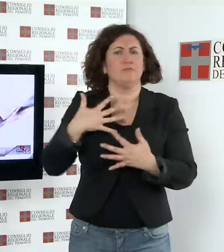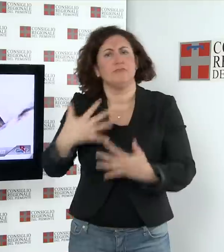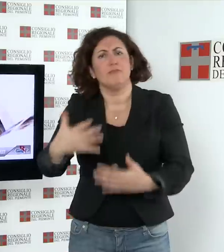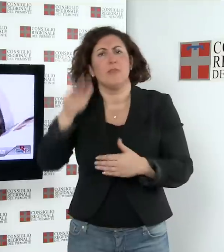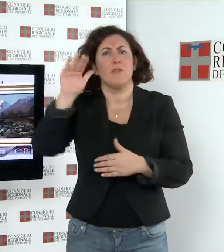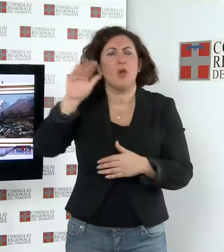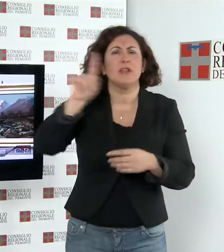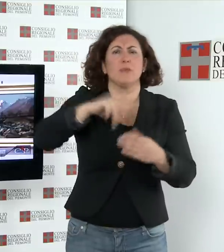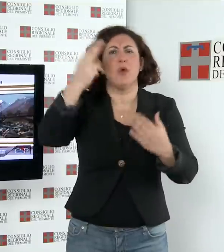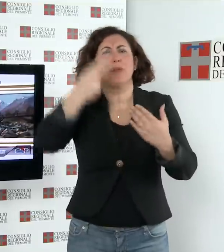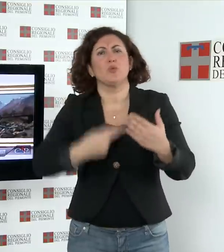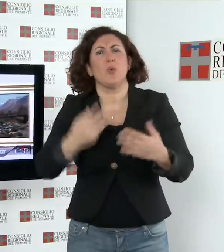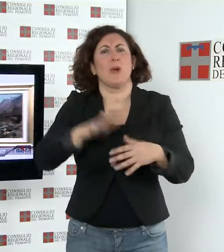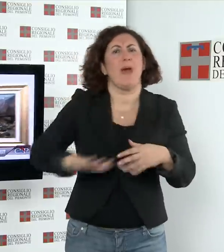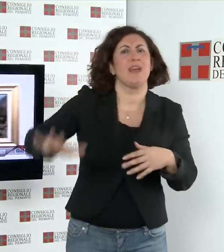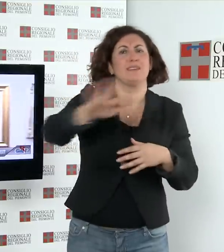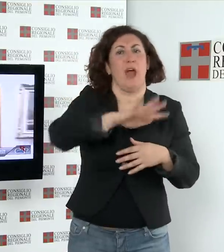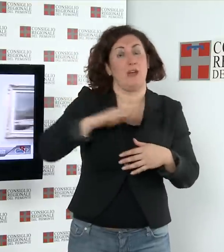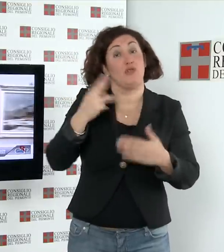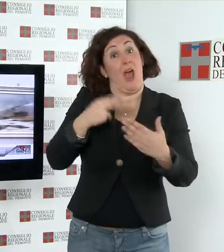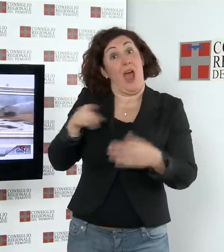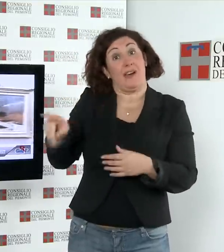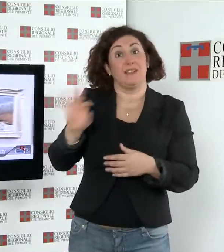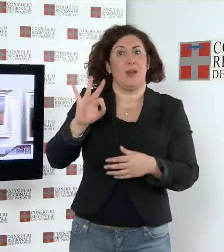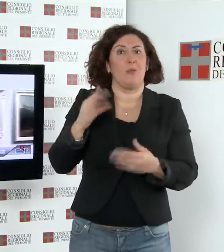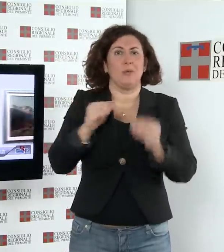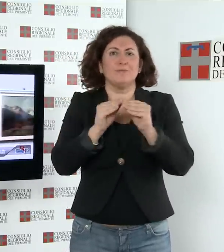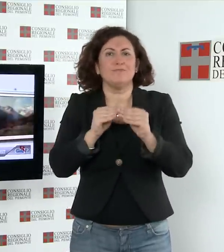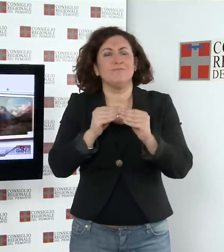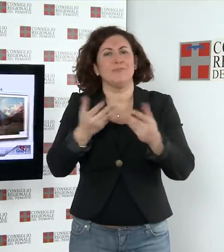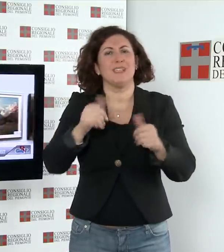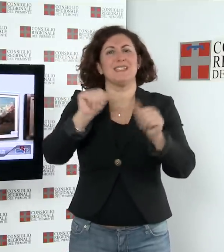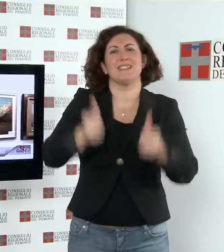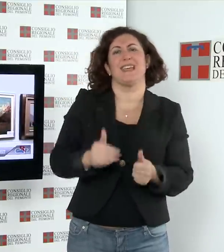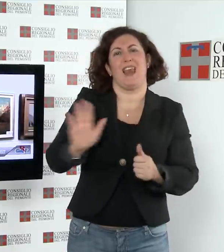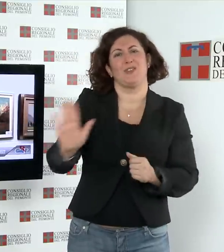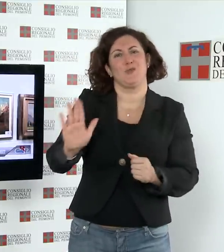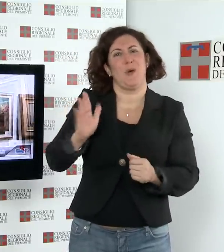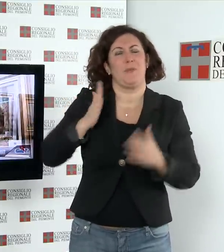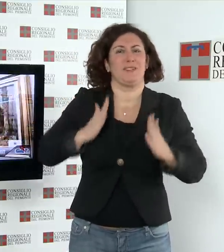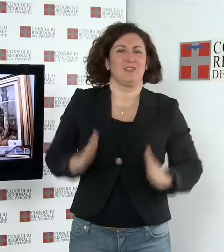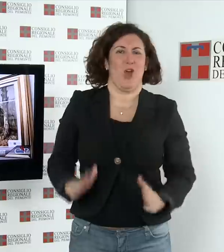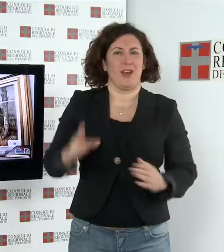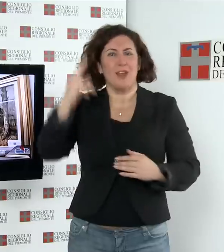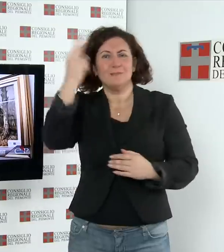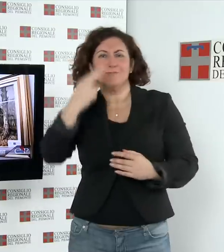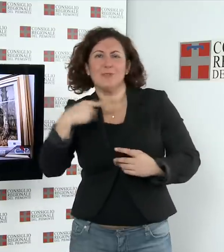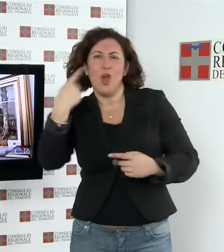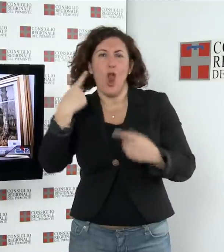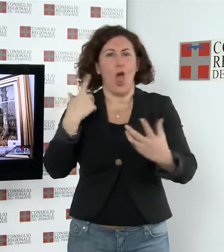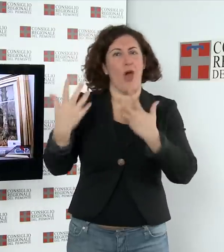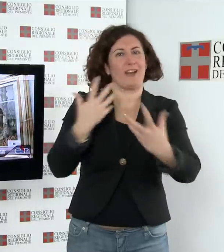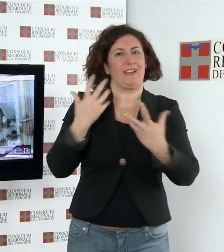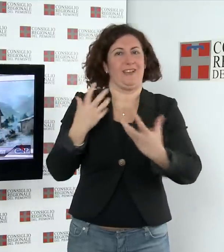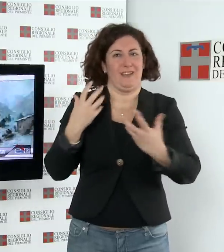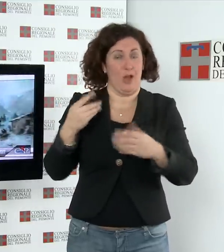pittura di paesaggio l'artista ha elaborato uno stile personale, una pennellata luminosa e mossa da vibrazioni cromatiche La